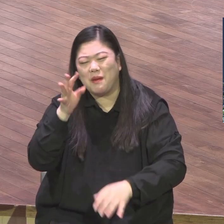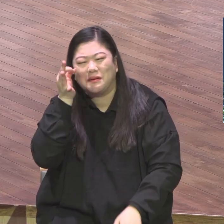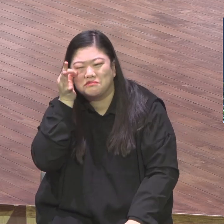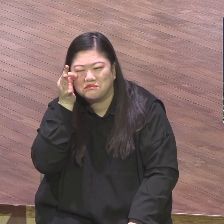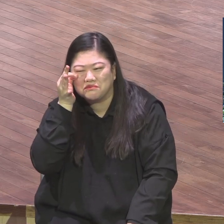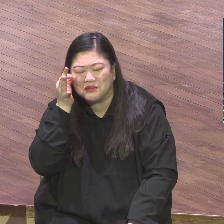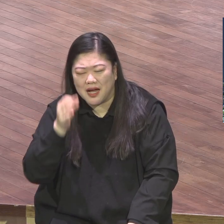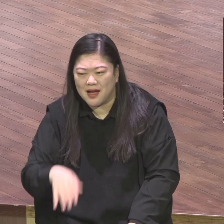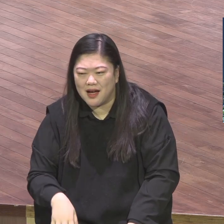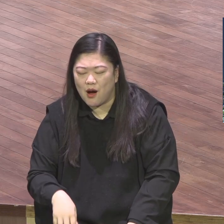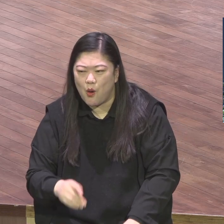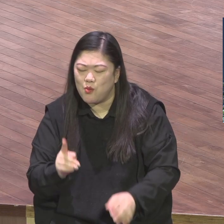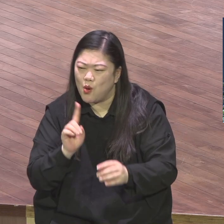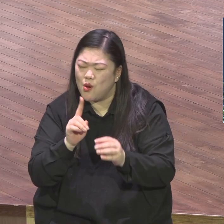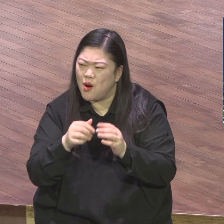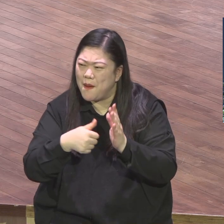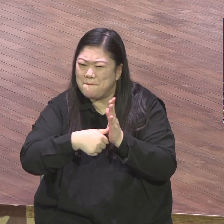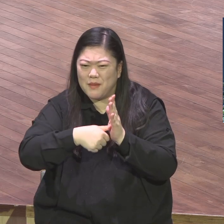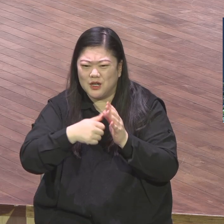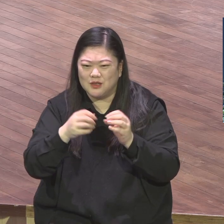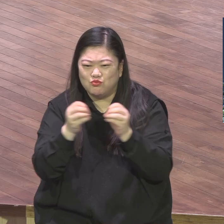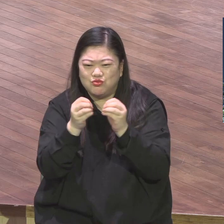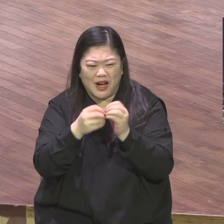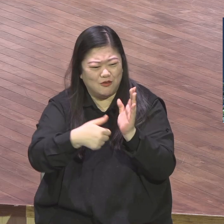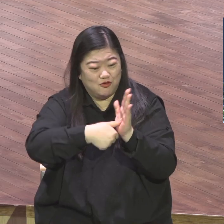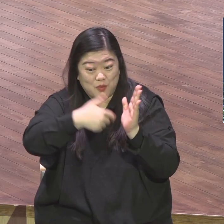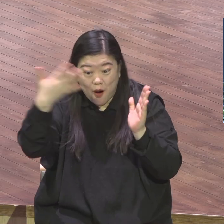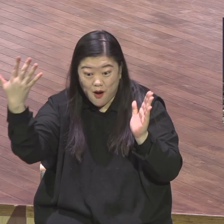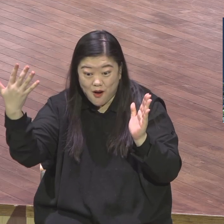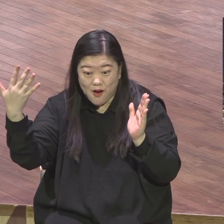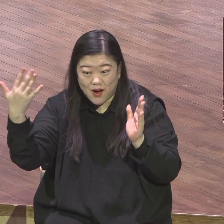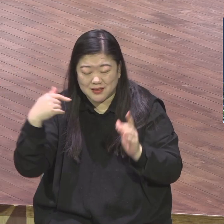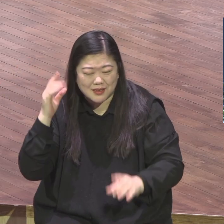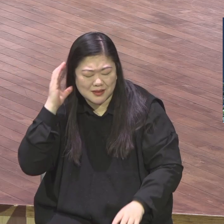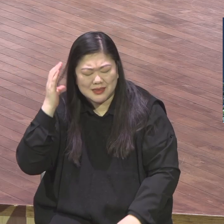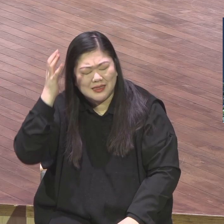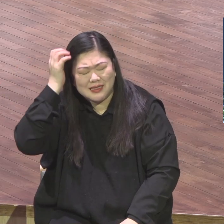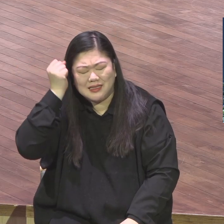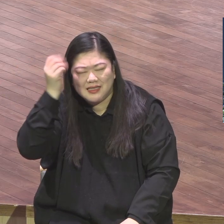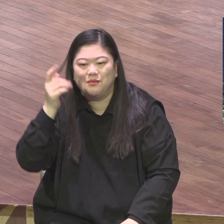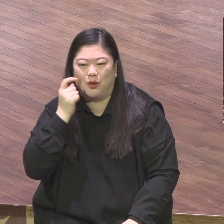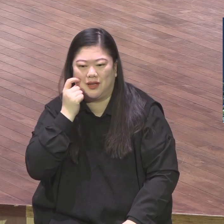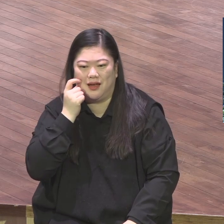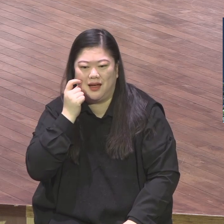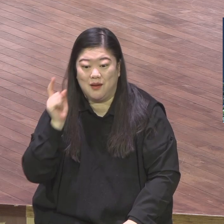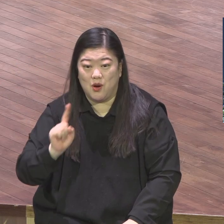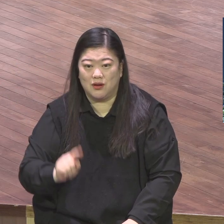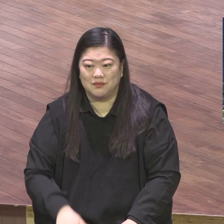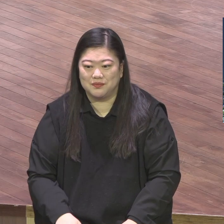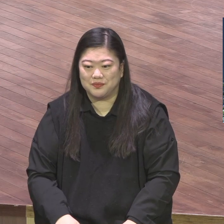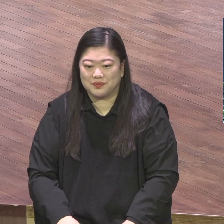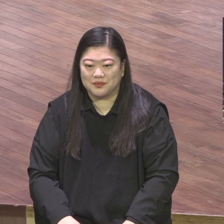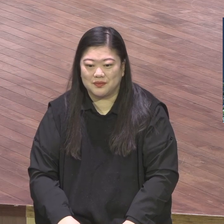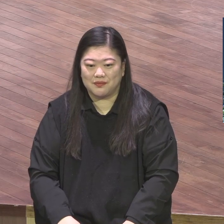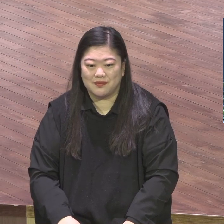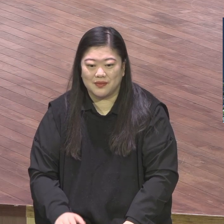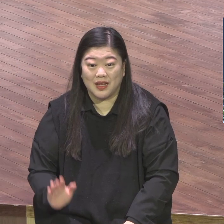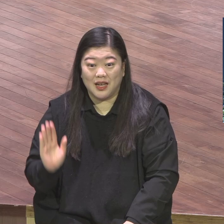대사 중에 유명한 대사잖아요 요즘 또 뭐 닭살 돋는 커플도 보면 이런 말을